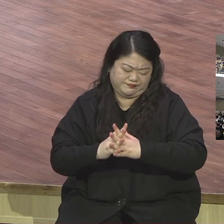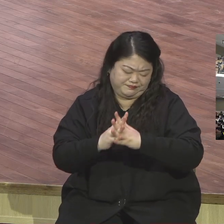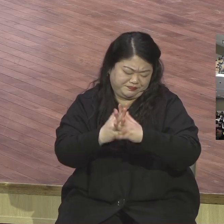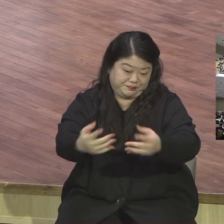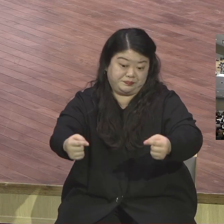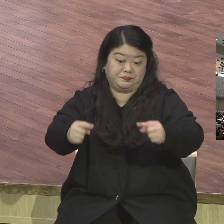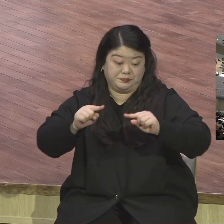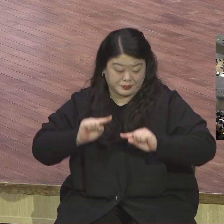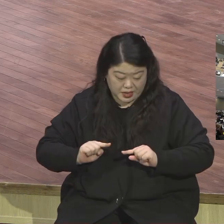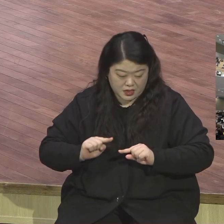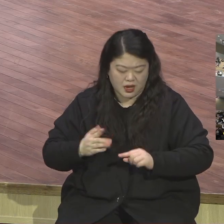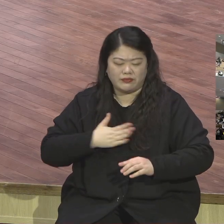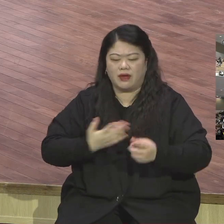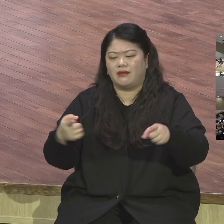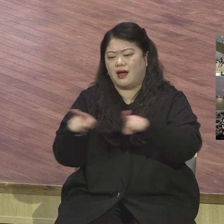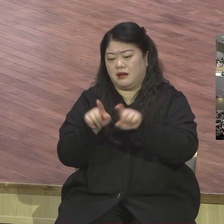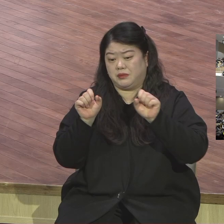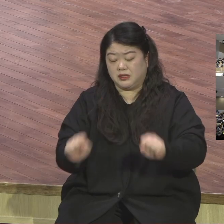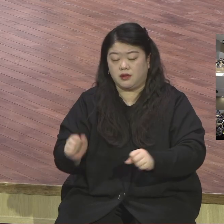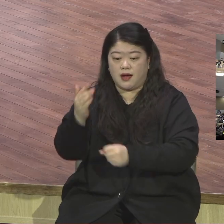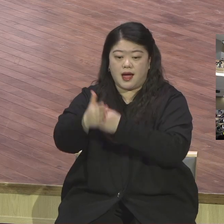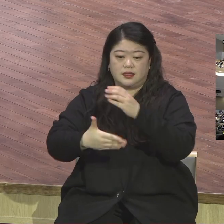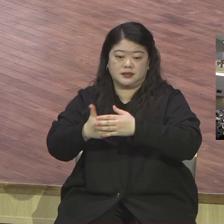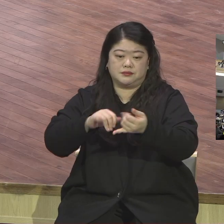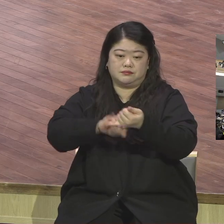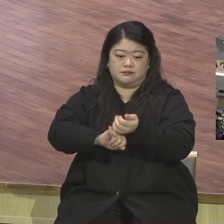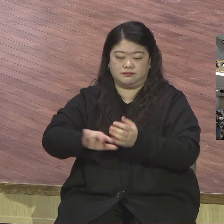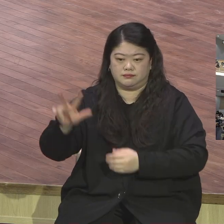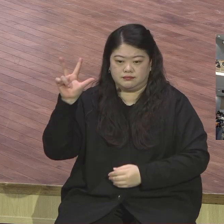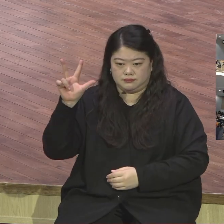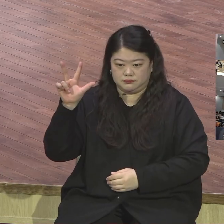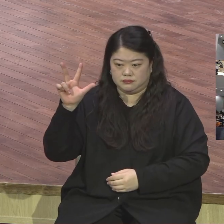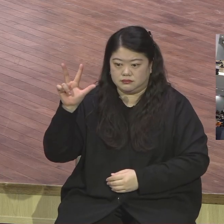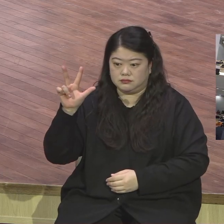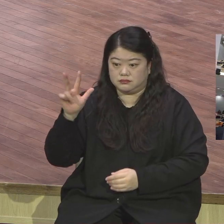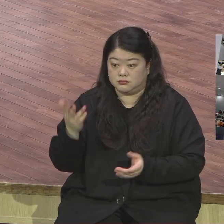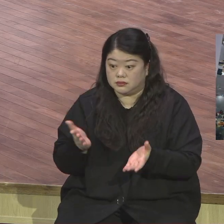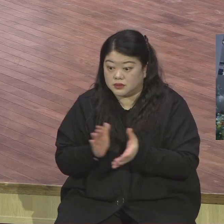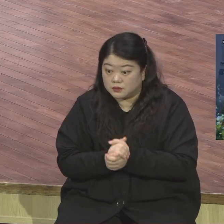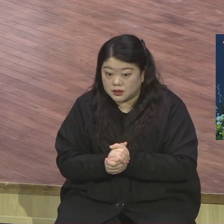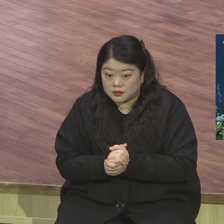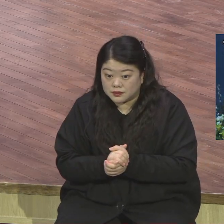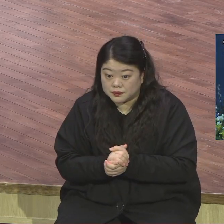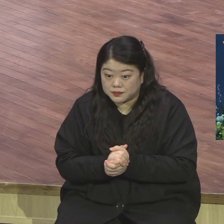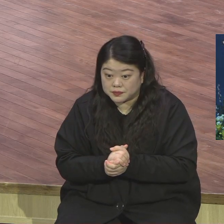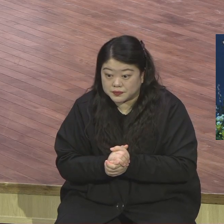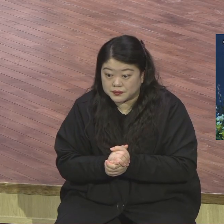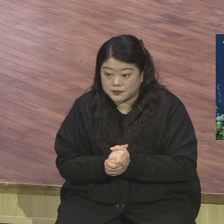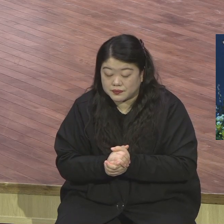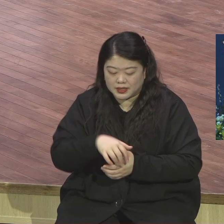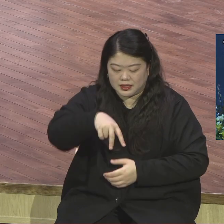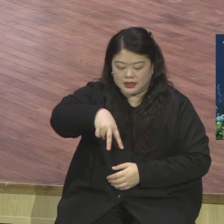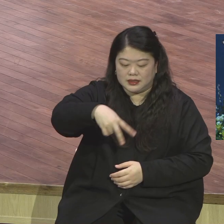망군의 여호와의 말이니라. 정치적 기도자인 수룩바베르와